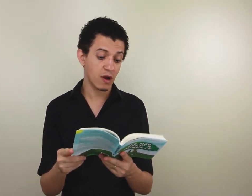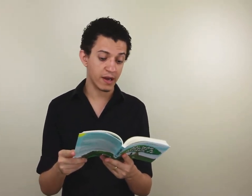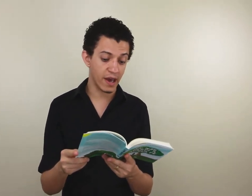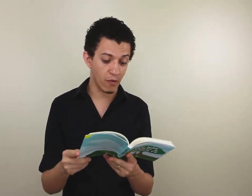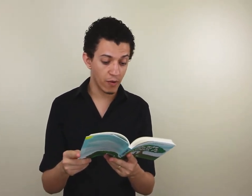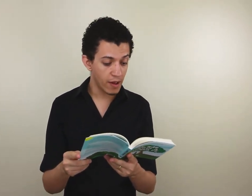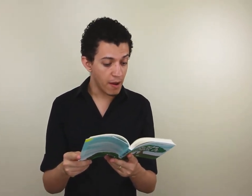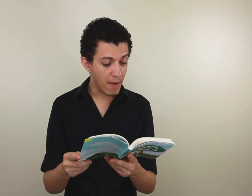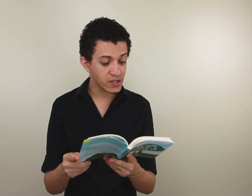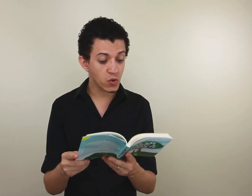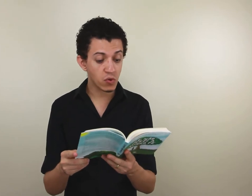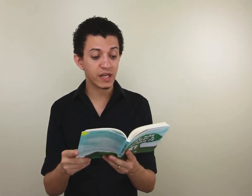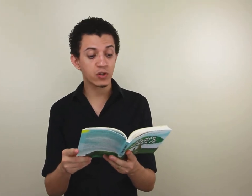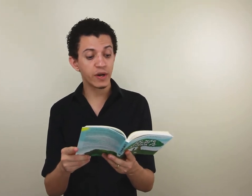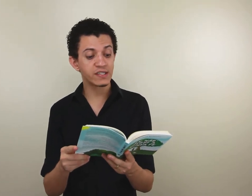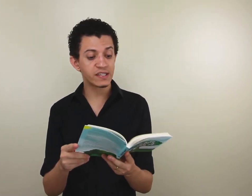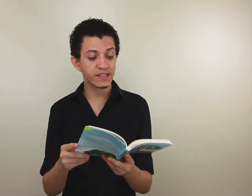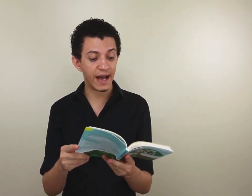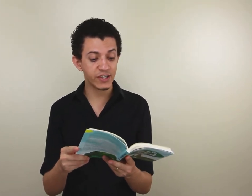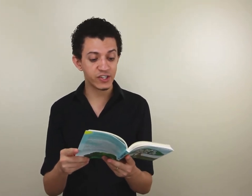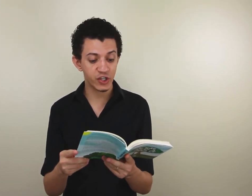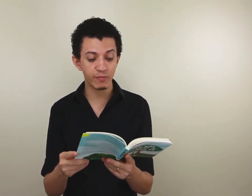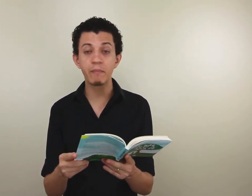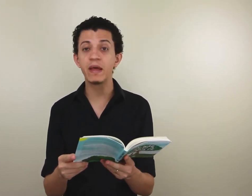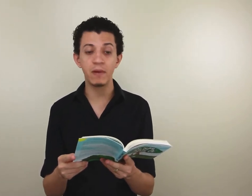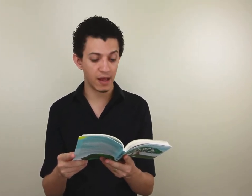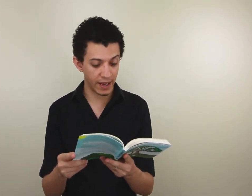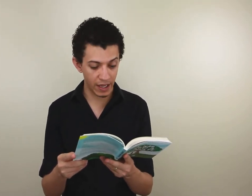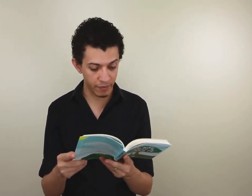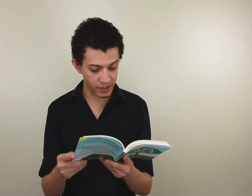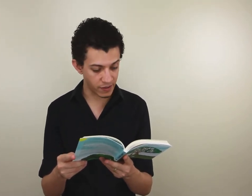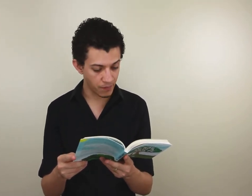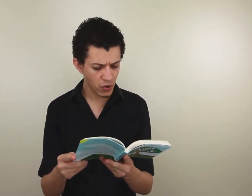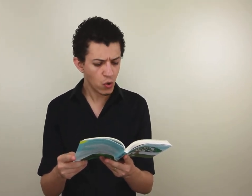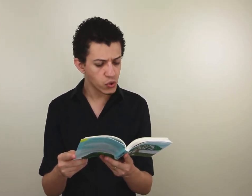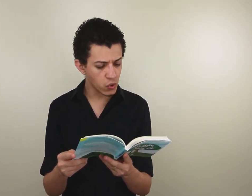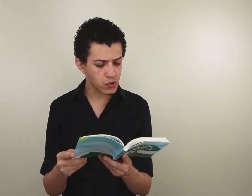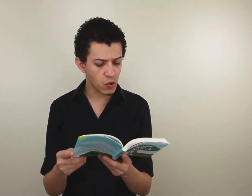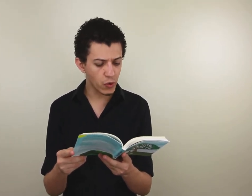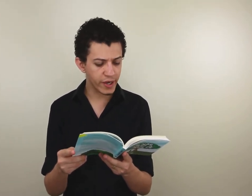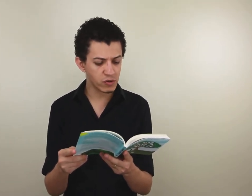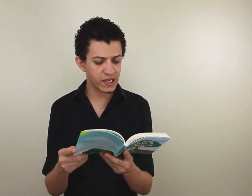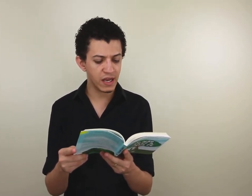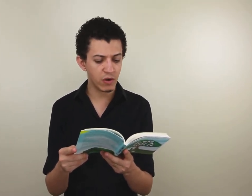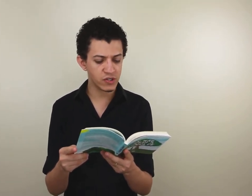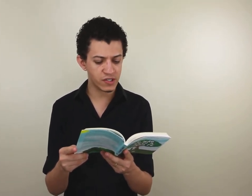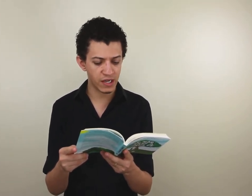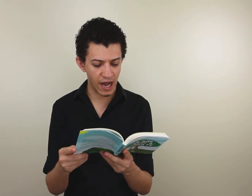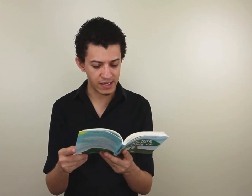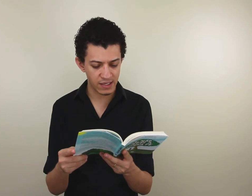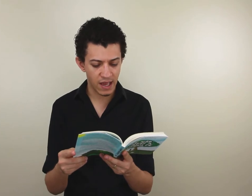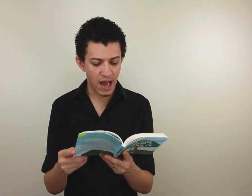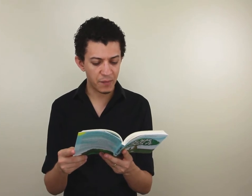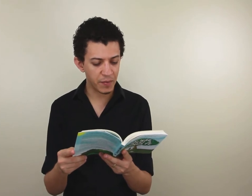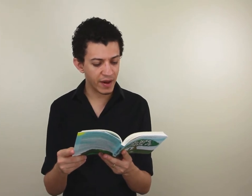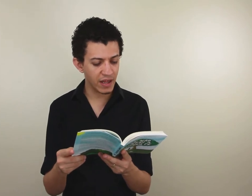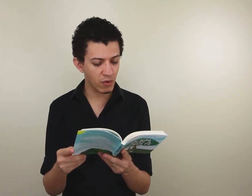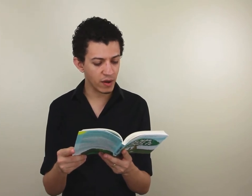com Raquel, Madison constatou a necessidade de existir uma Bíblia em Libras. Os surdos comunicam-se em línguas de sinais. A primeira língua